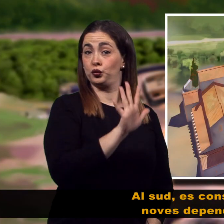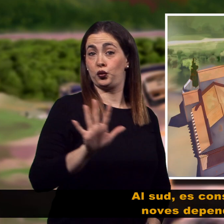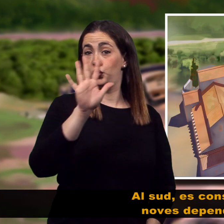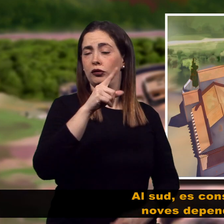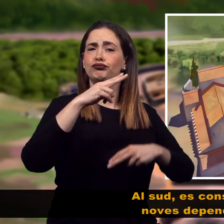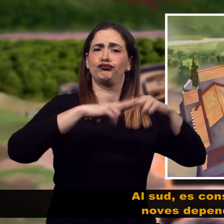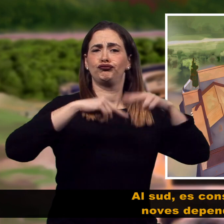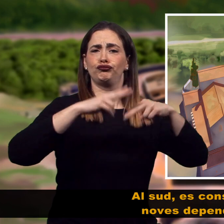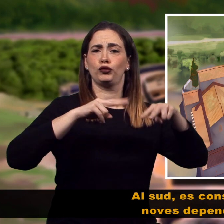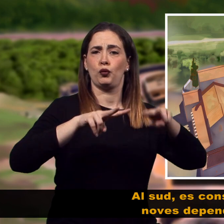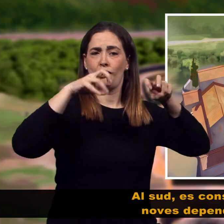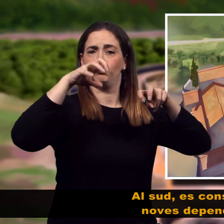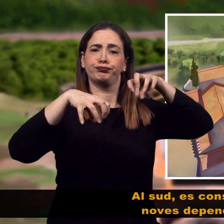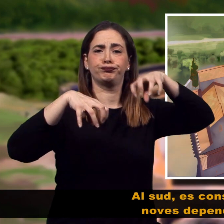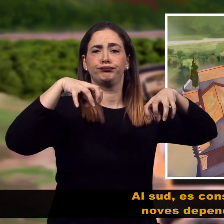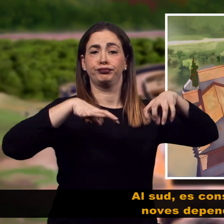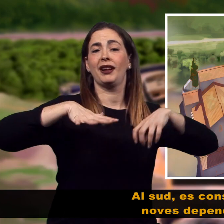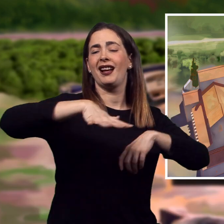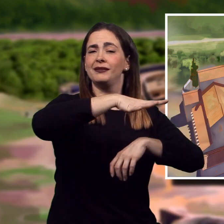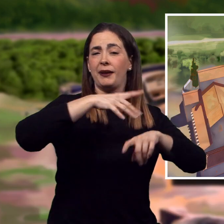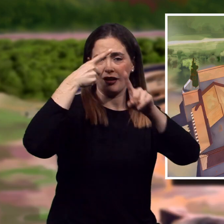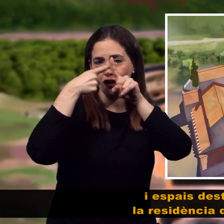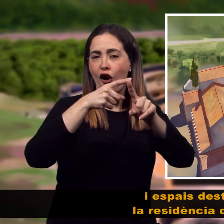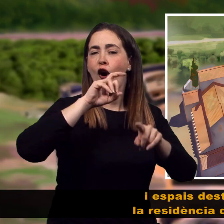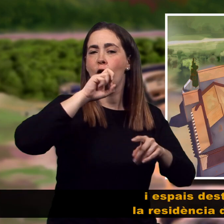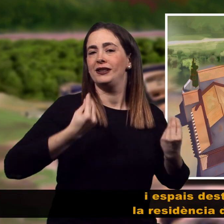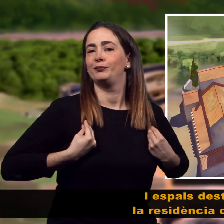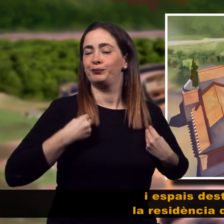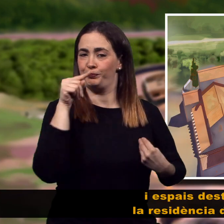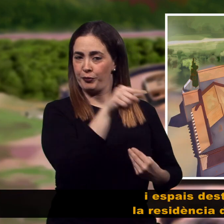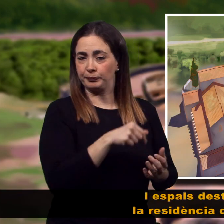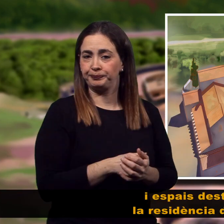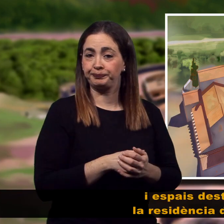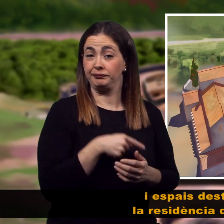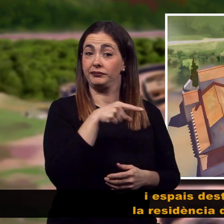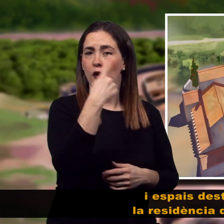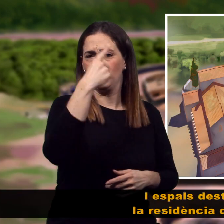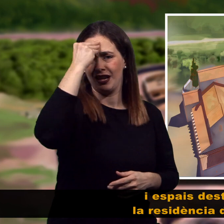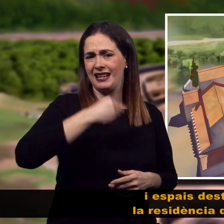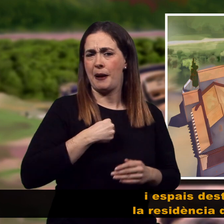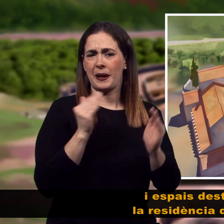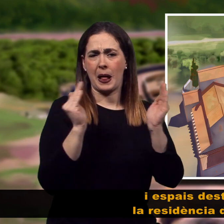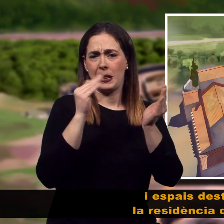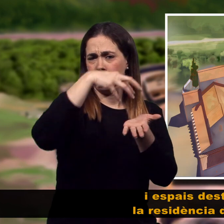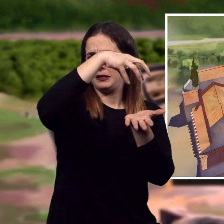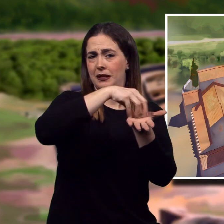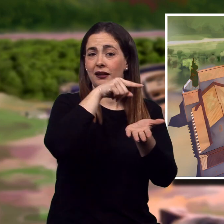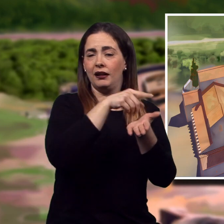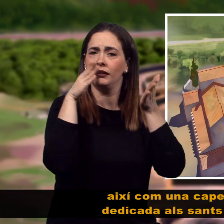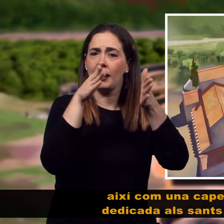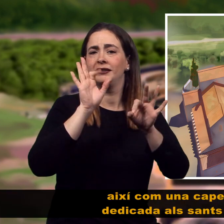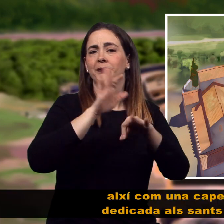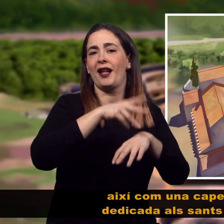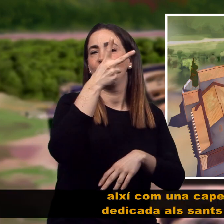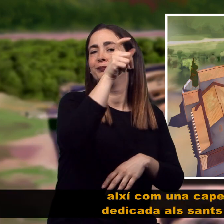Al sud es construeixen noves dependències i espais destinats a la residència del bisbe, així com una